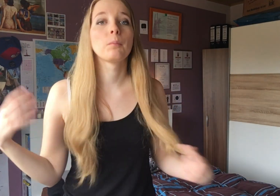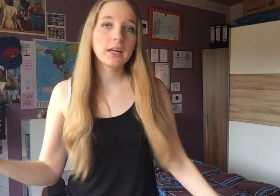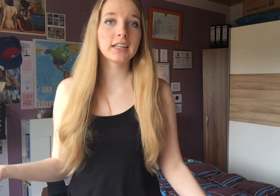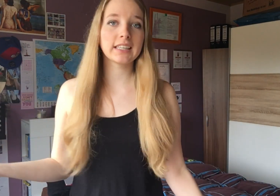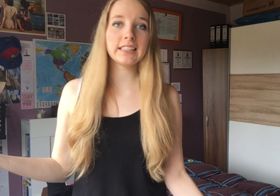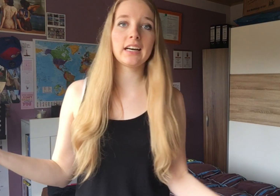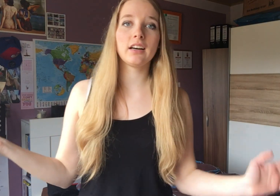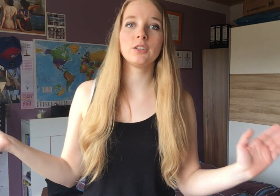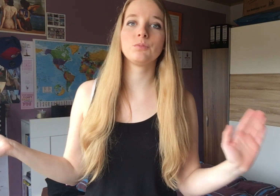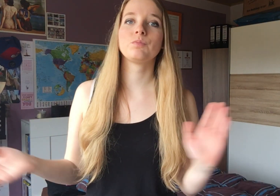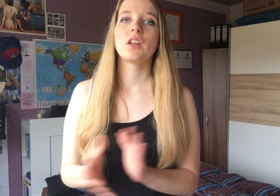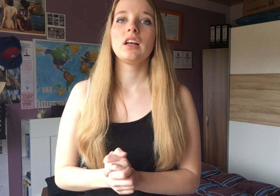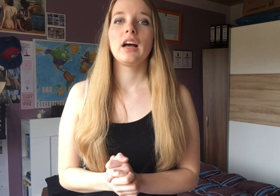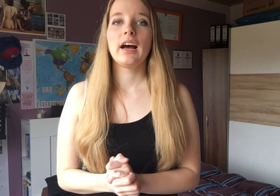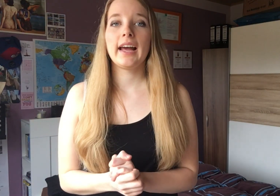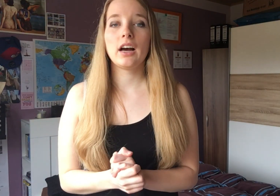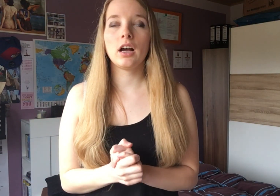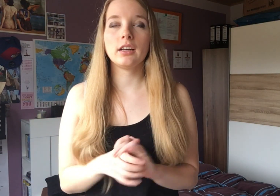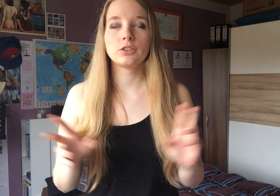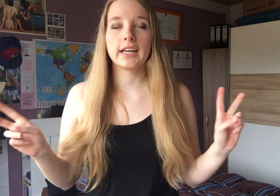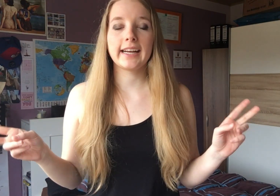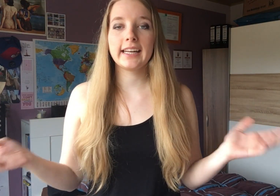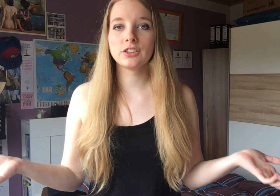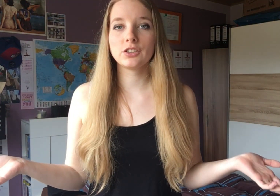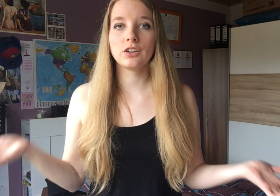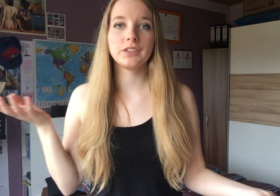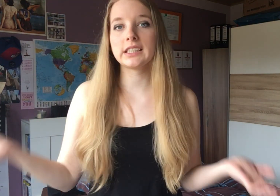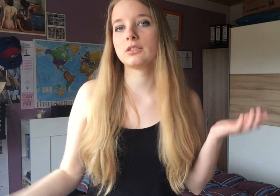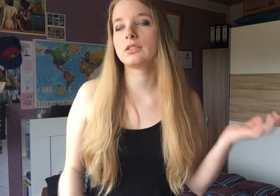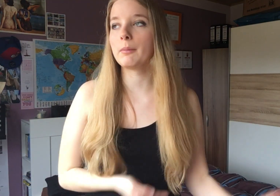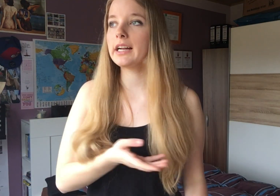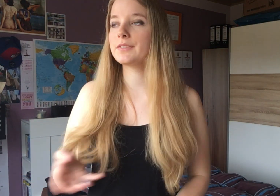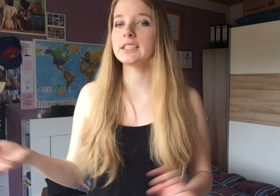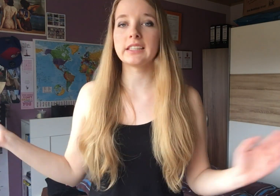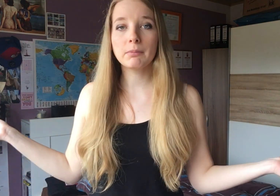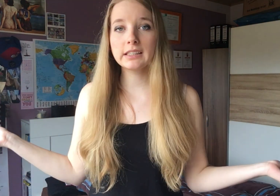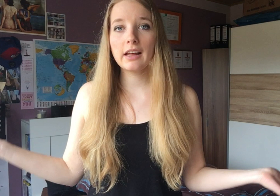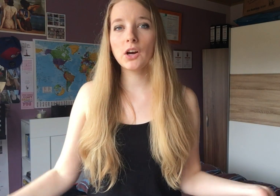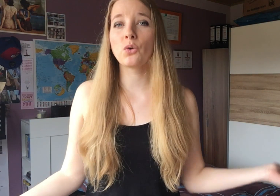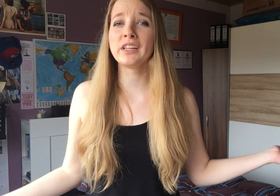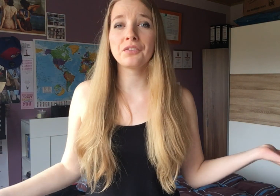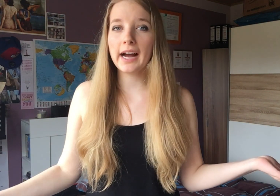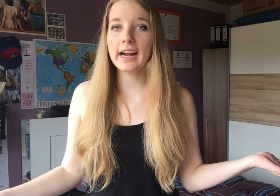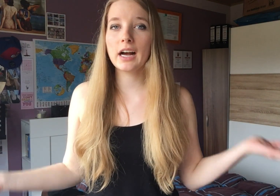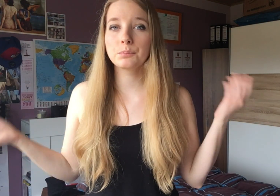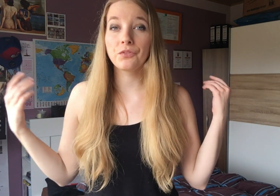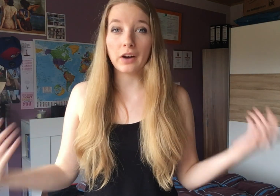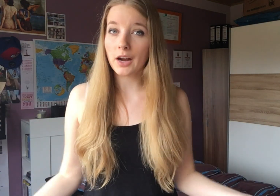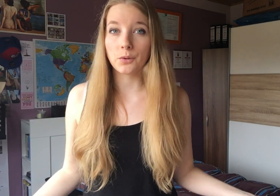mehrere Lieder, ähm, sozusagen erklären soll, wie das Gebärde wird, dann sagt mir das einfach. Und wenn ihr Fragen habt, fragt